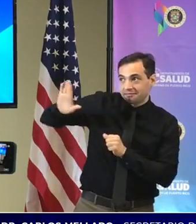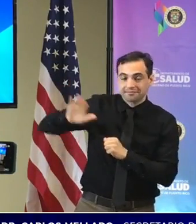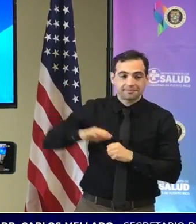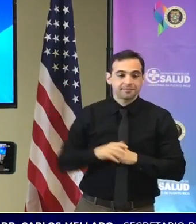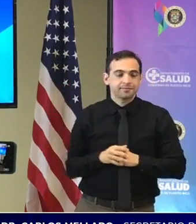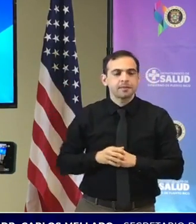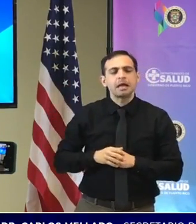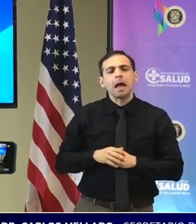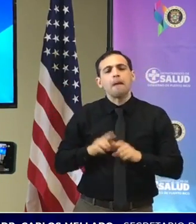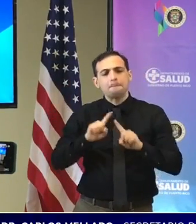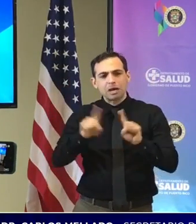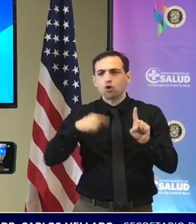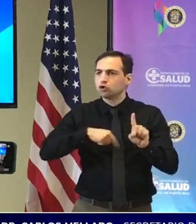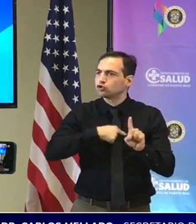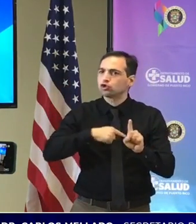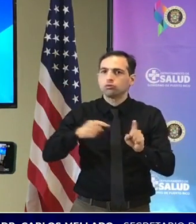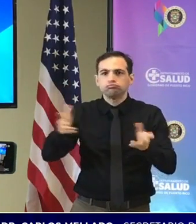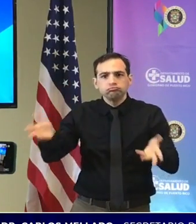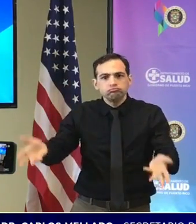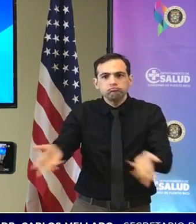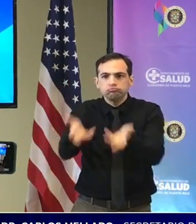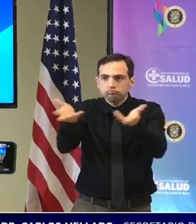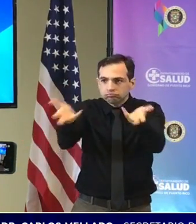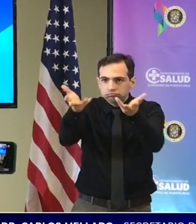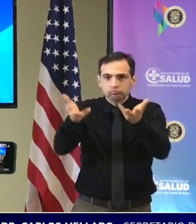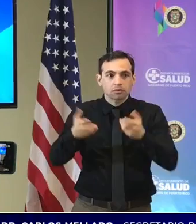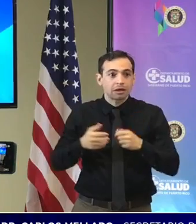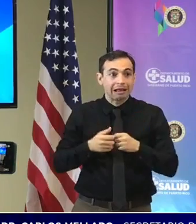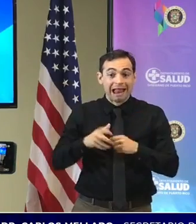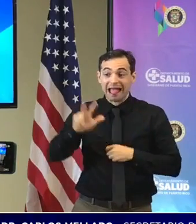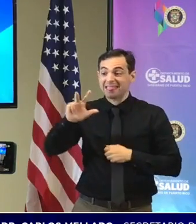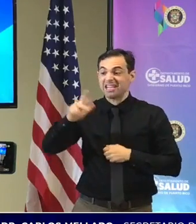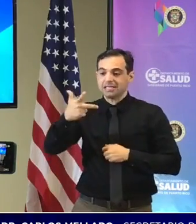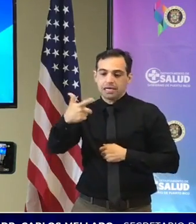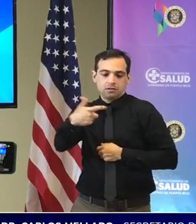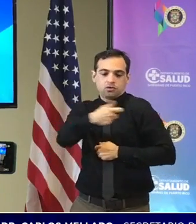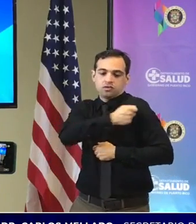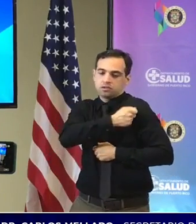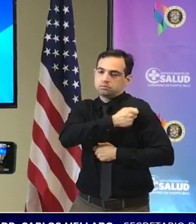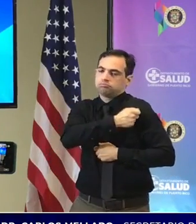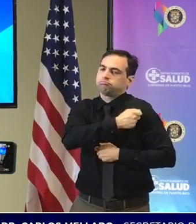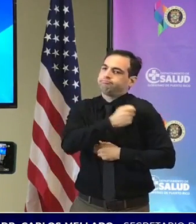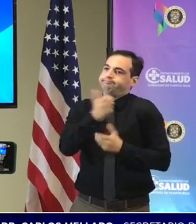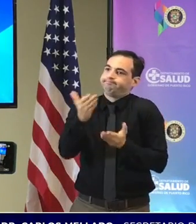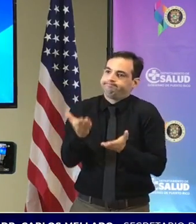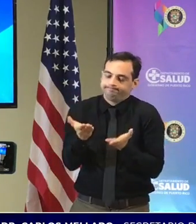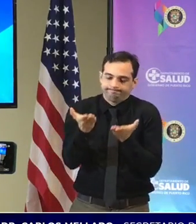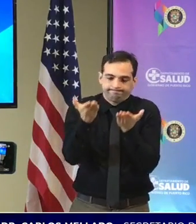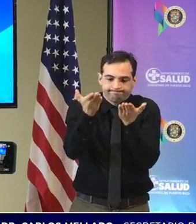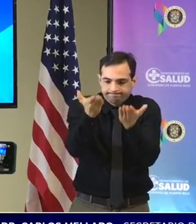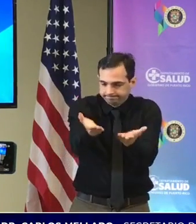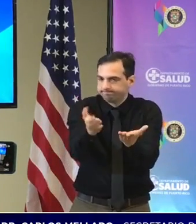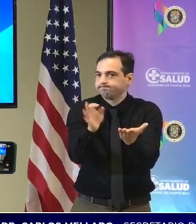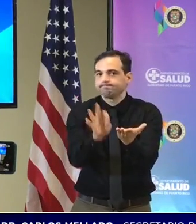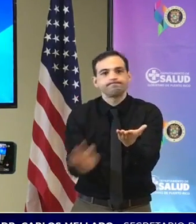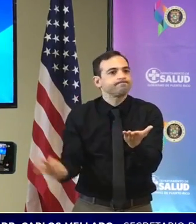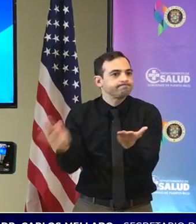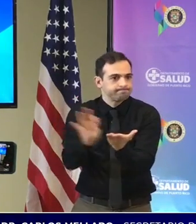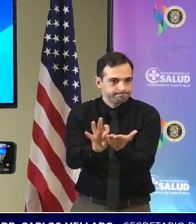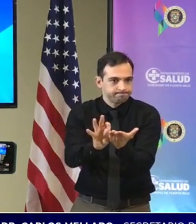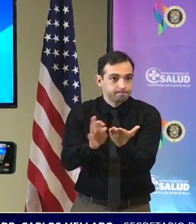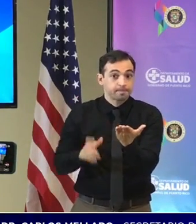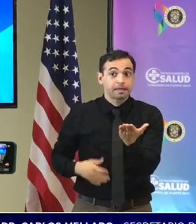estamos diciendo que la tercera dosis es altamente recomendable si esto aumenta y esto